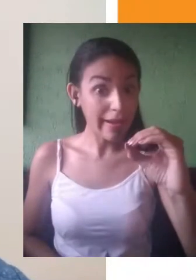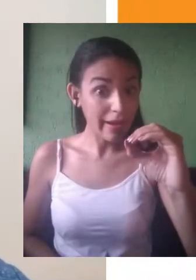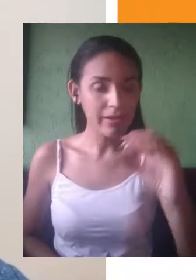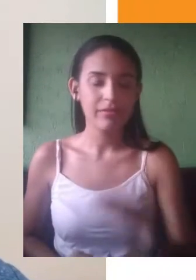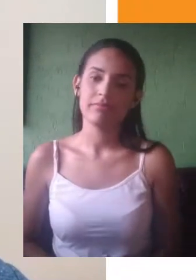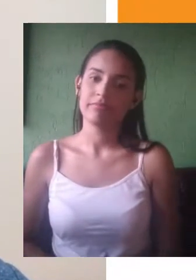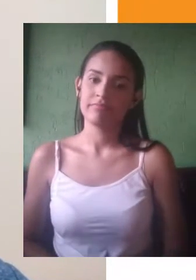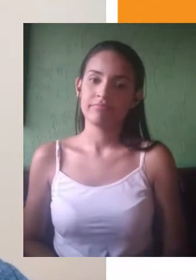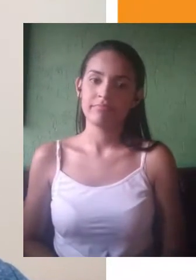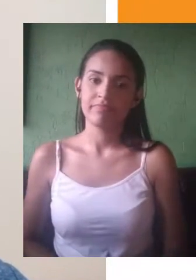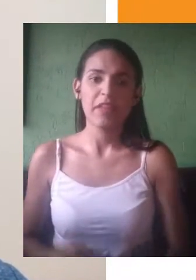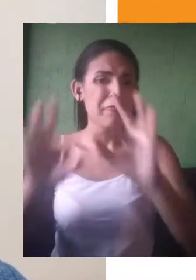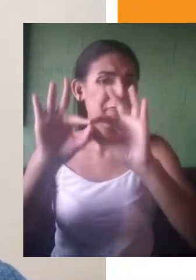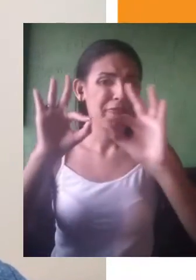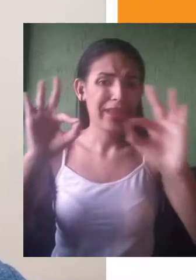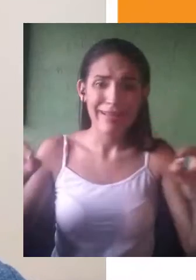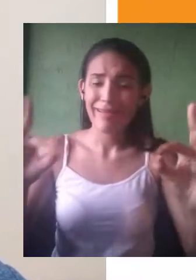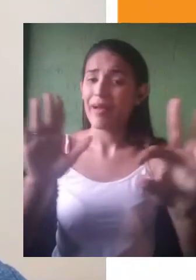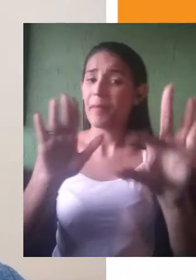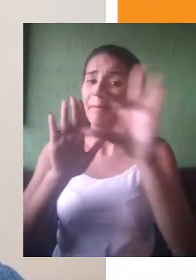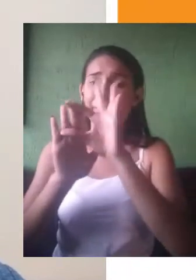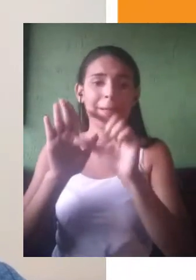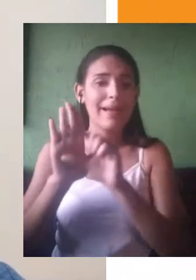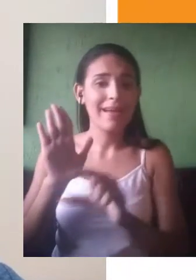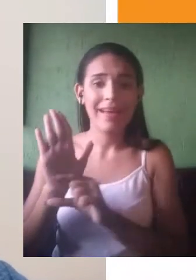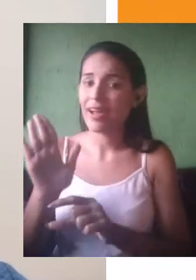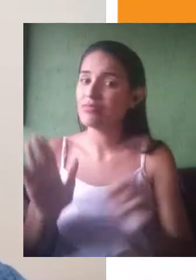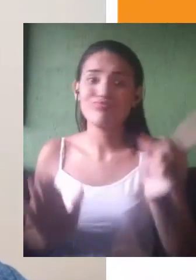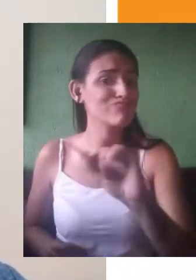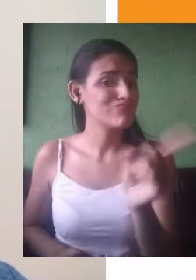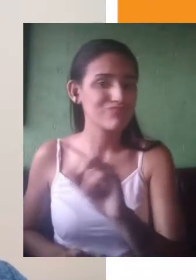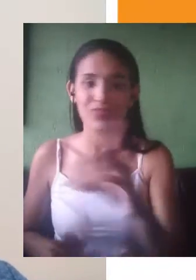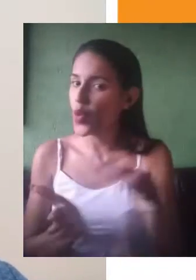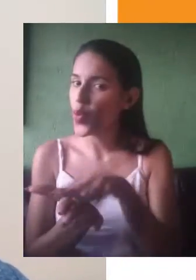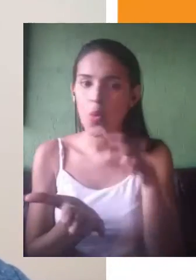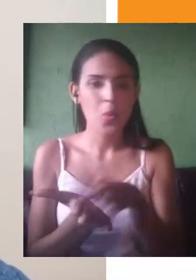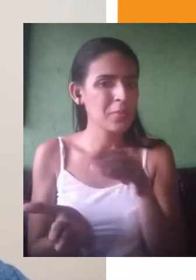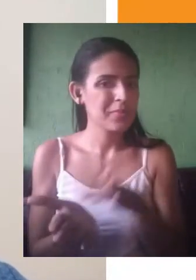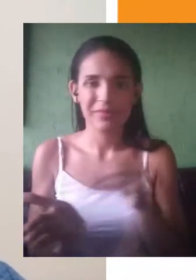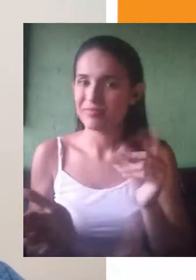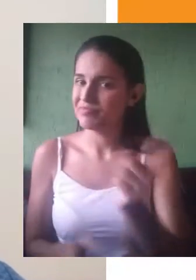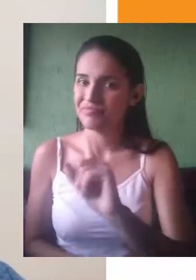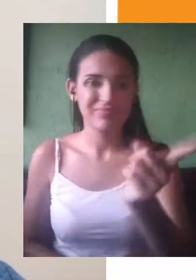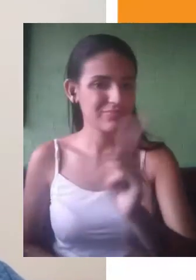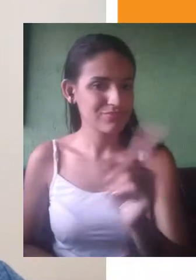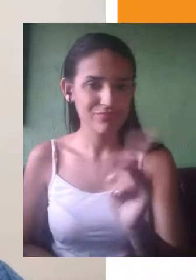frases, parágrafos. Melhor evitar de copiar o texto motivador, mesmo que seja um pequeno trecho,